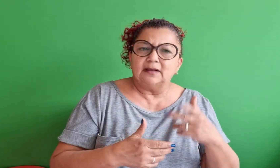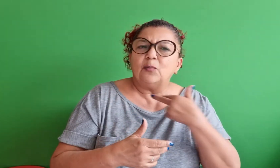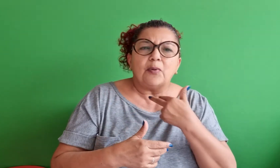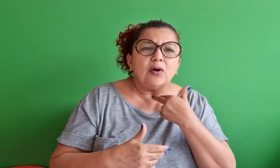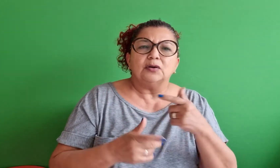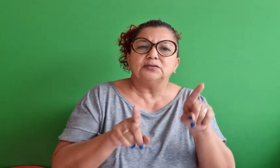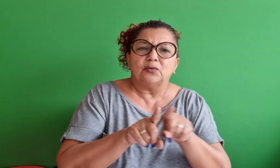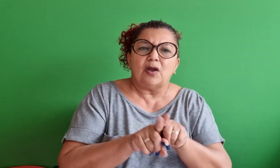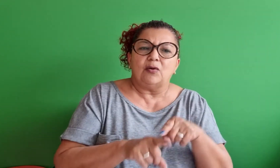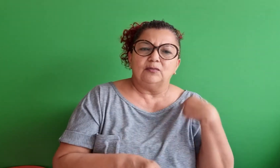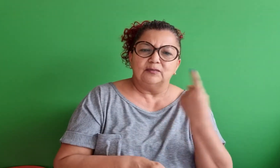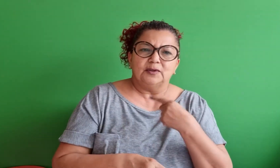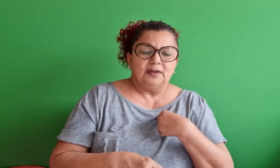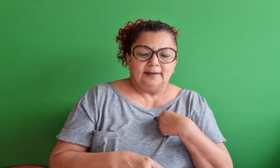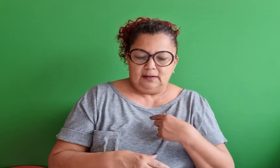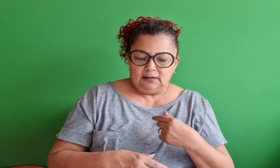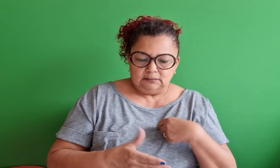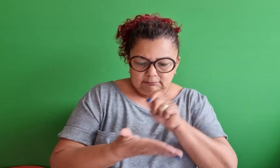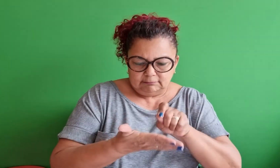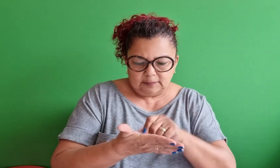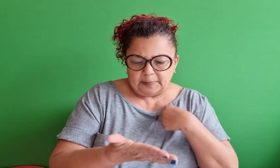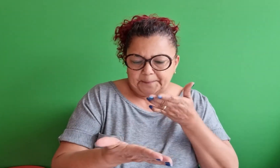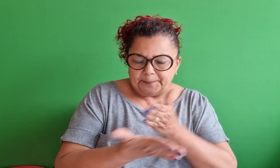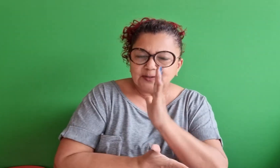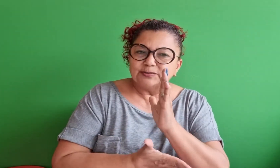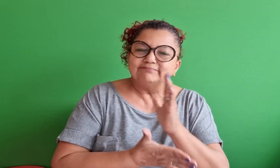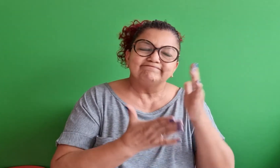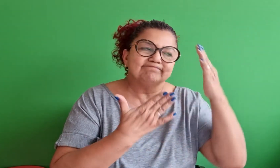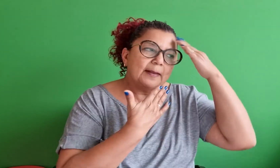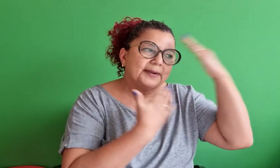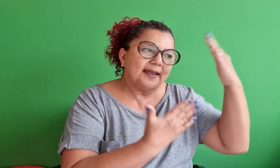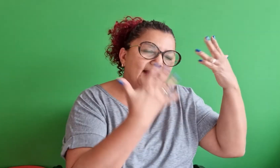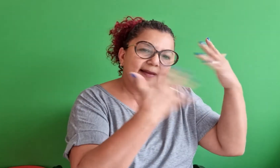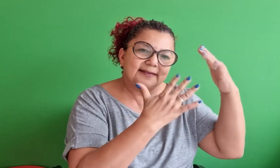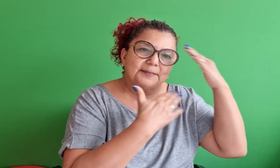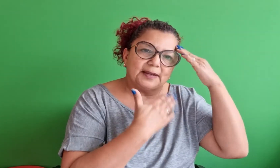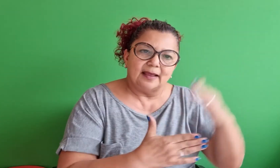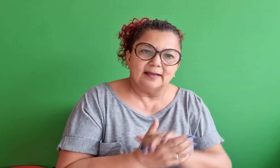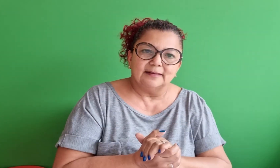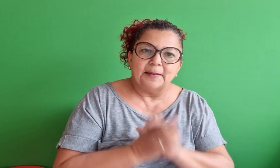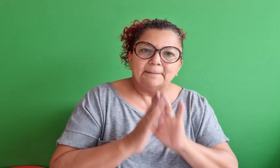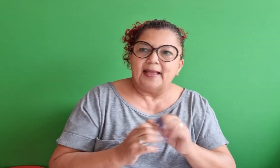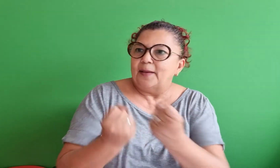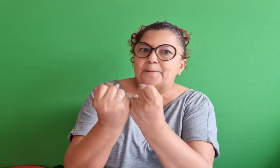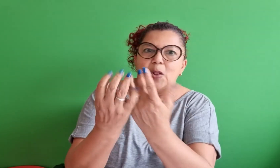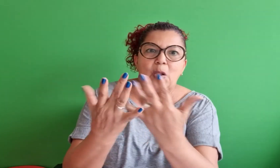Então, ele explica que a gente não tem essa necessidade, né, é somente de